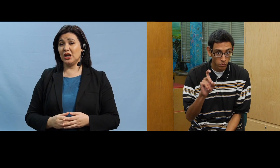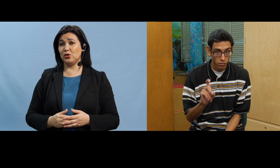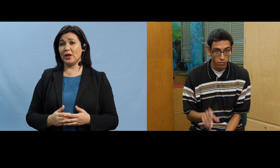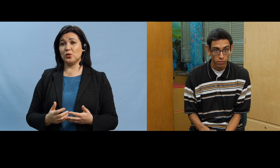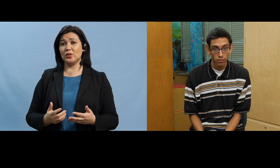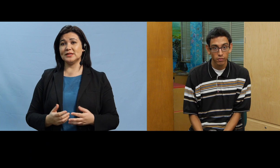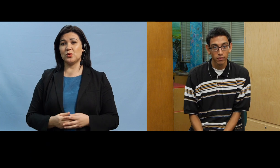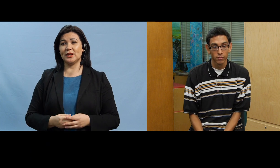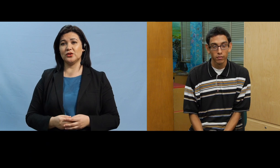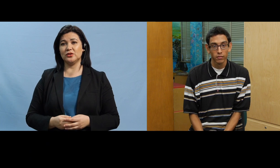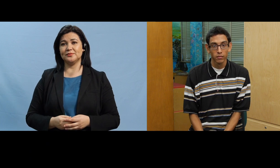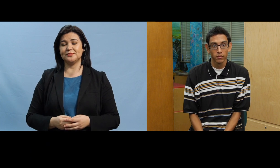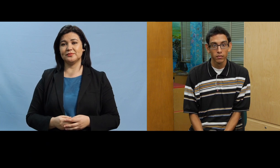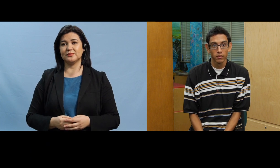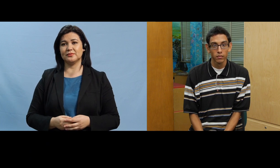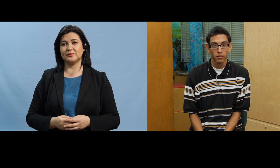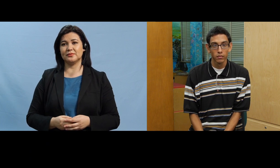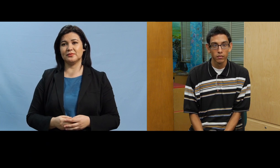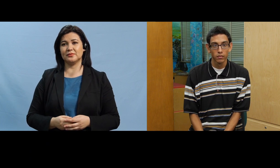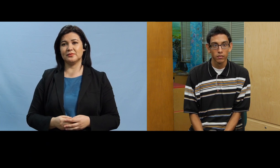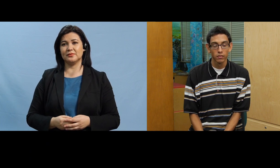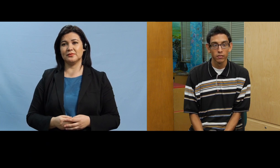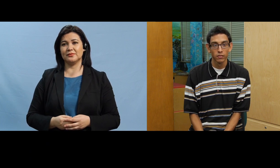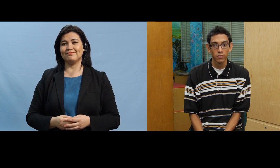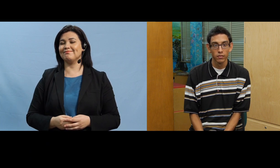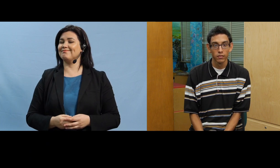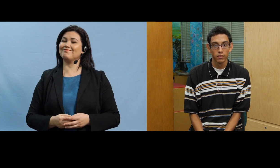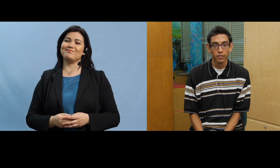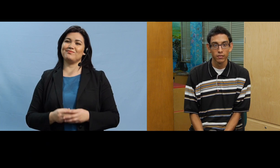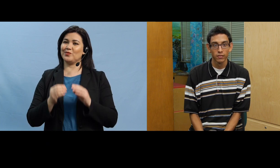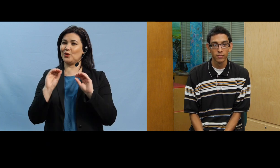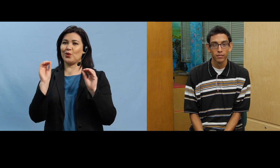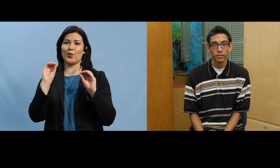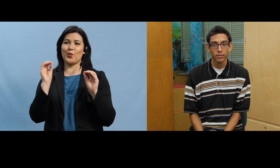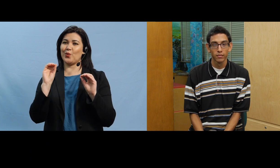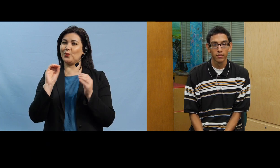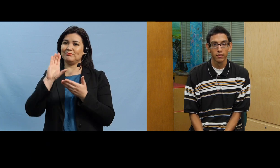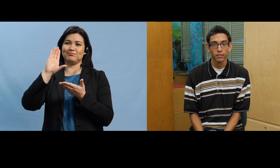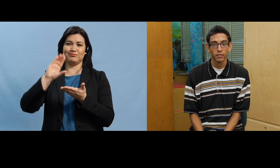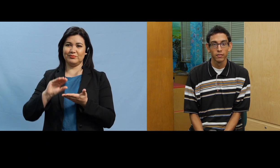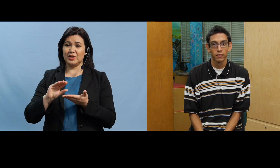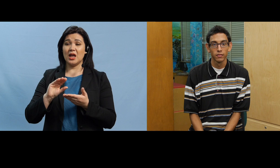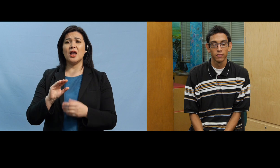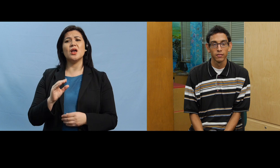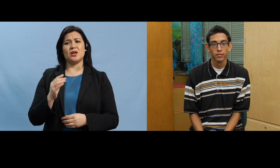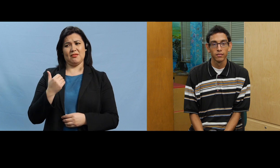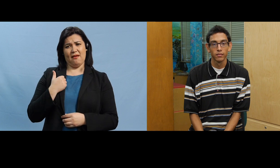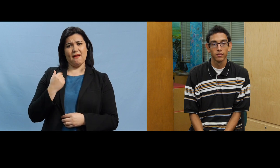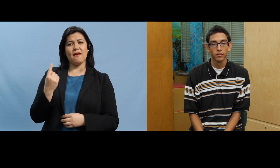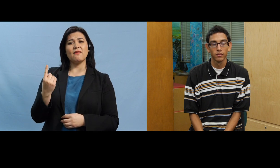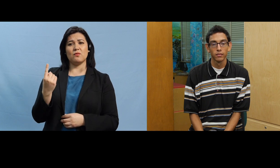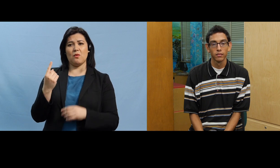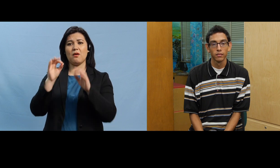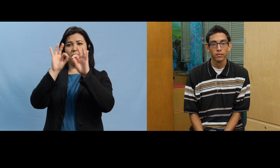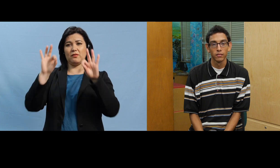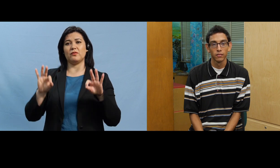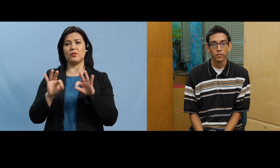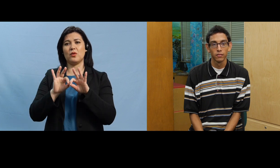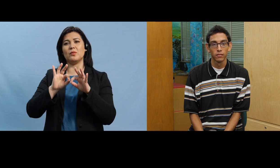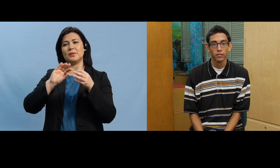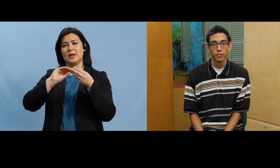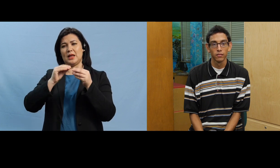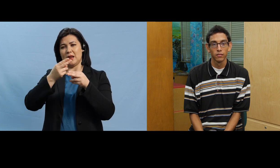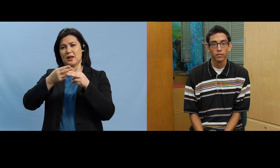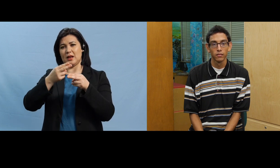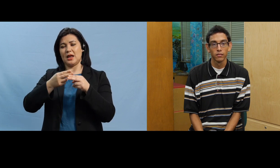y no hay algún descuento no no hay descuento hay una forma que está 648